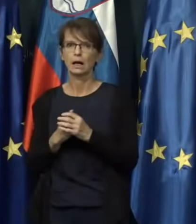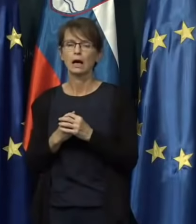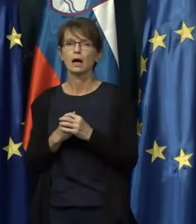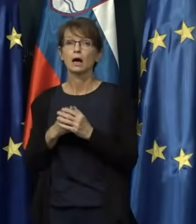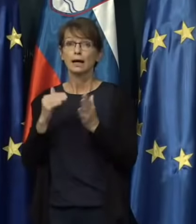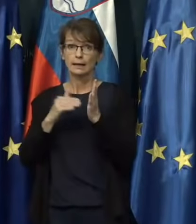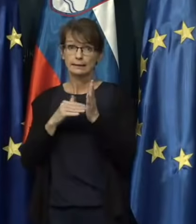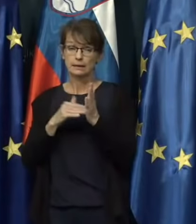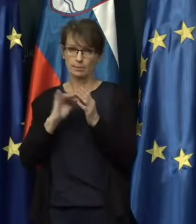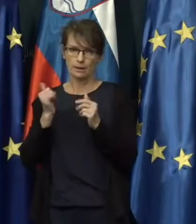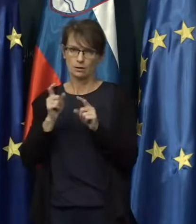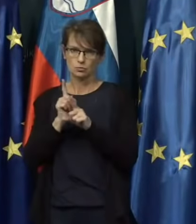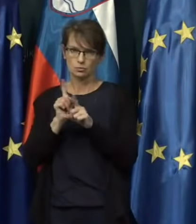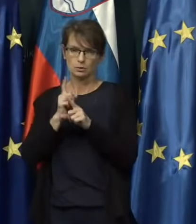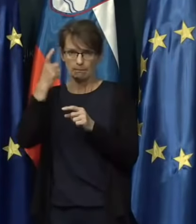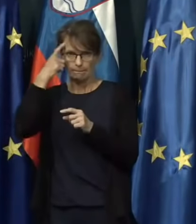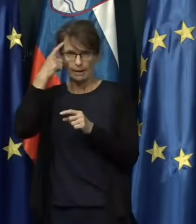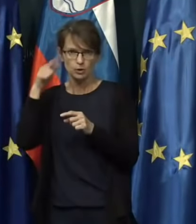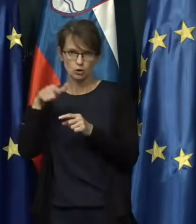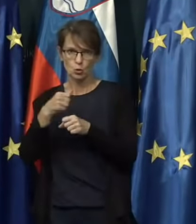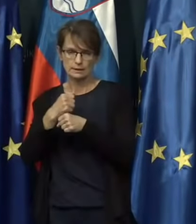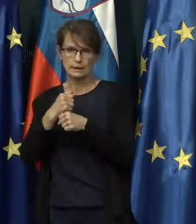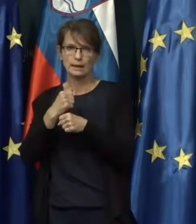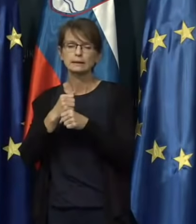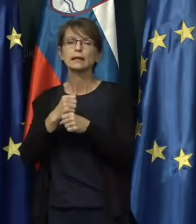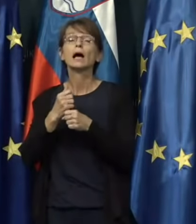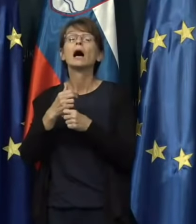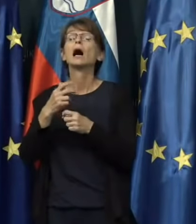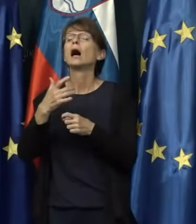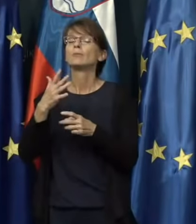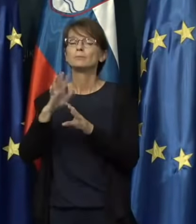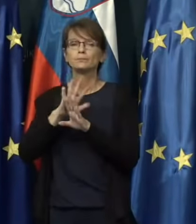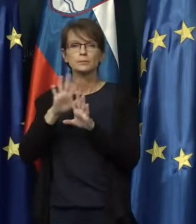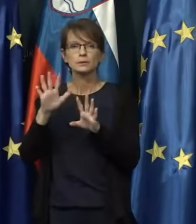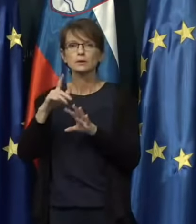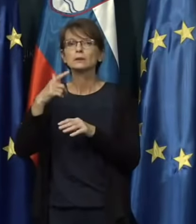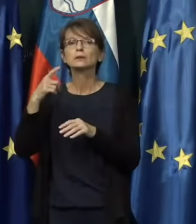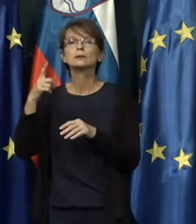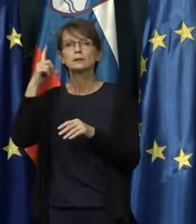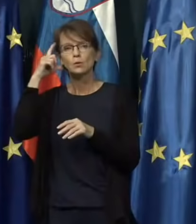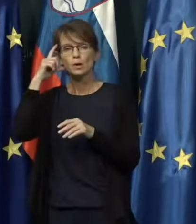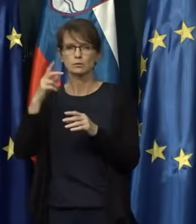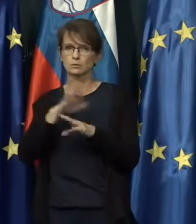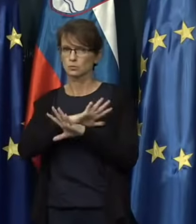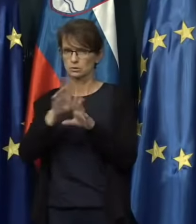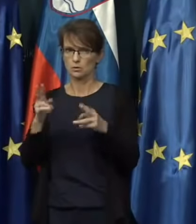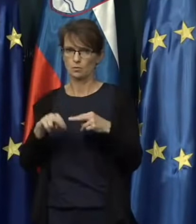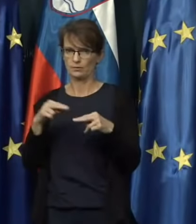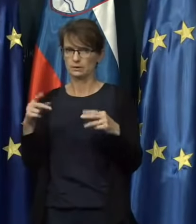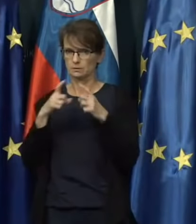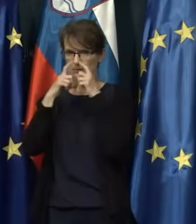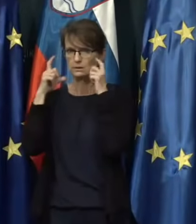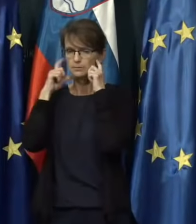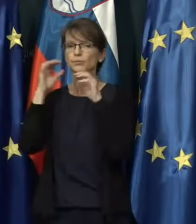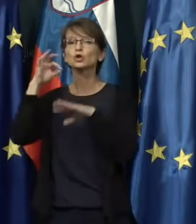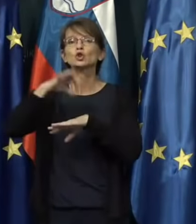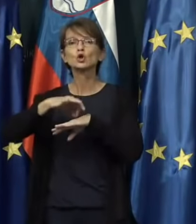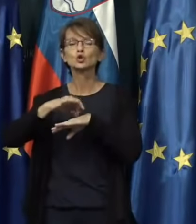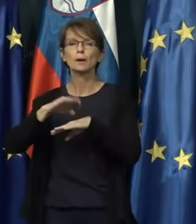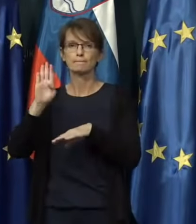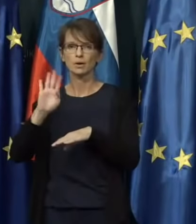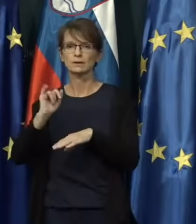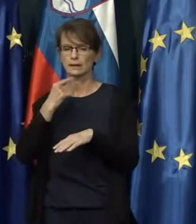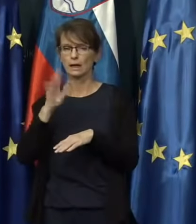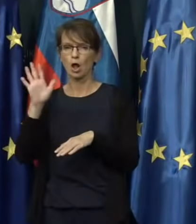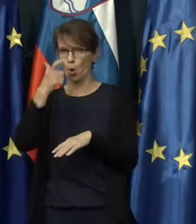seveda je treba pač s pametjo tudi to delati, Načeloma so pa obvezne, seveda. Doktor Bejovičeva je reka, da je zicer to